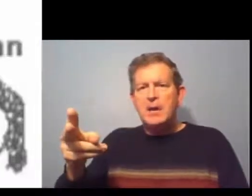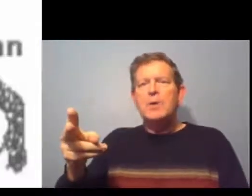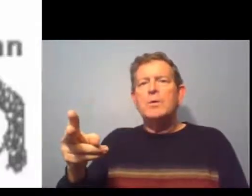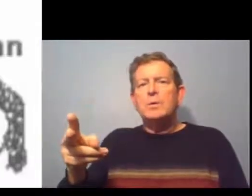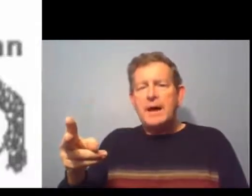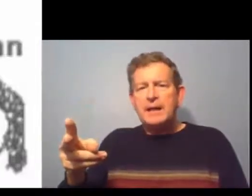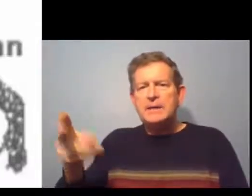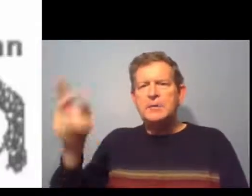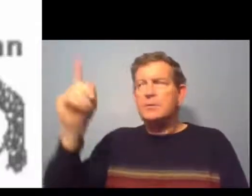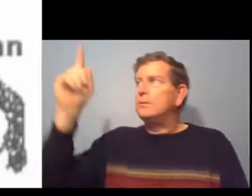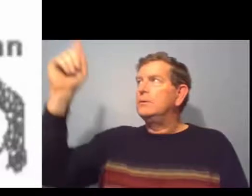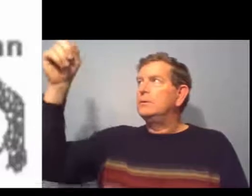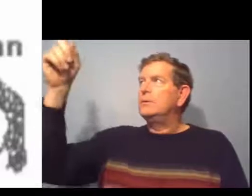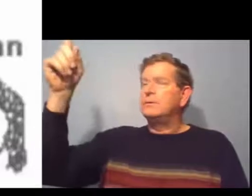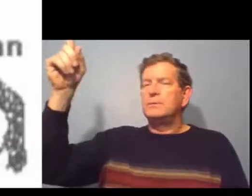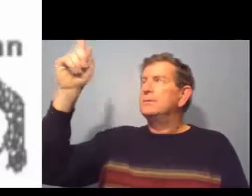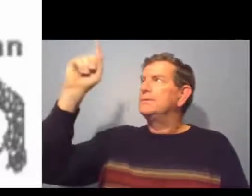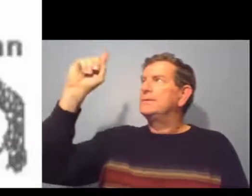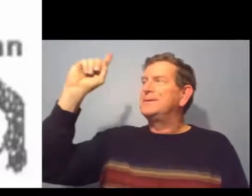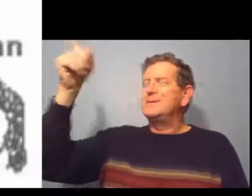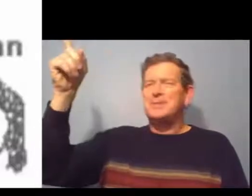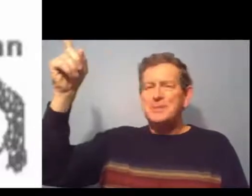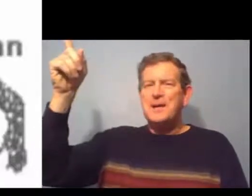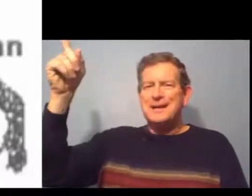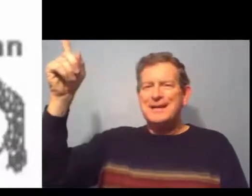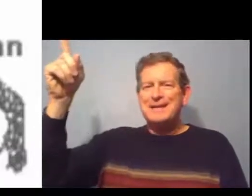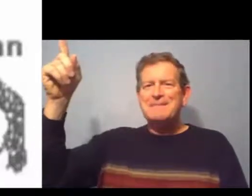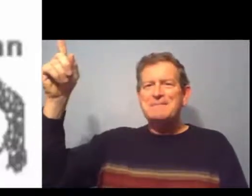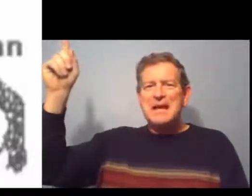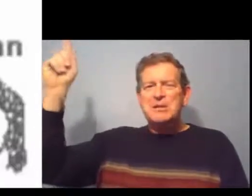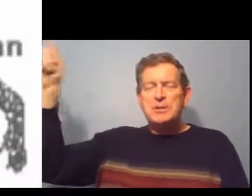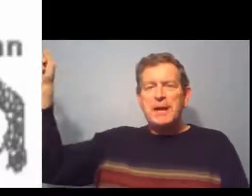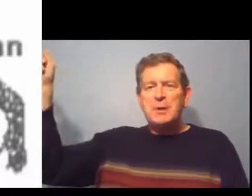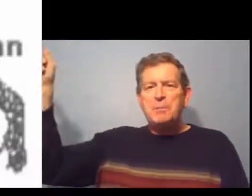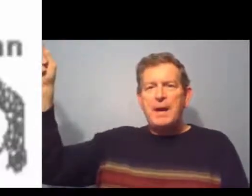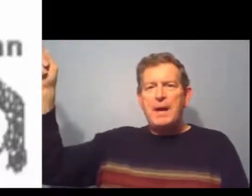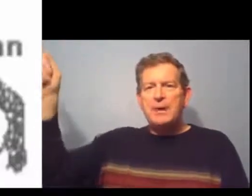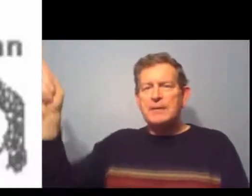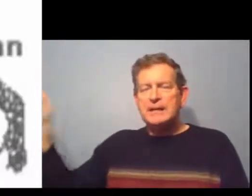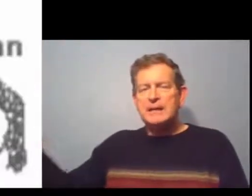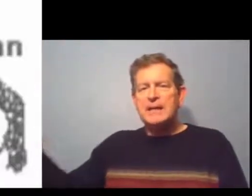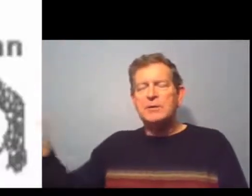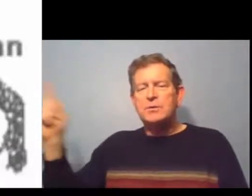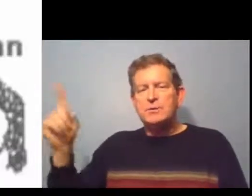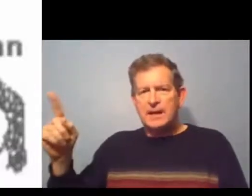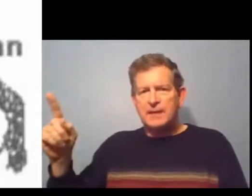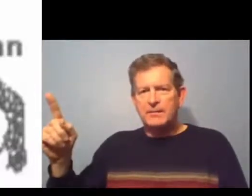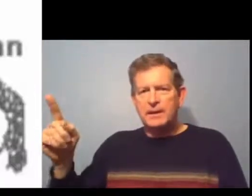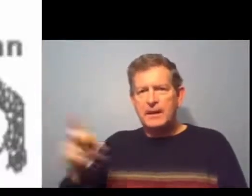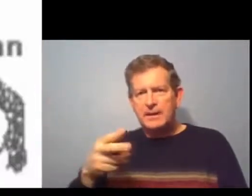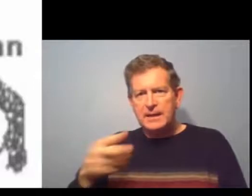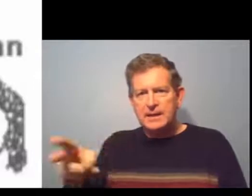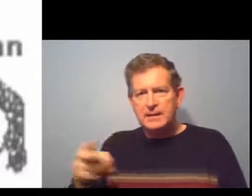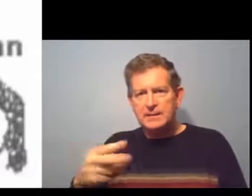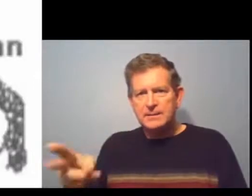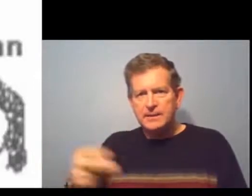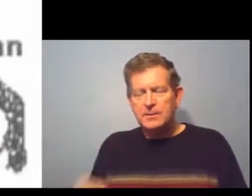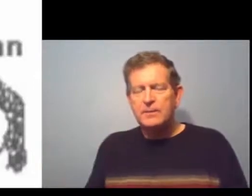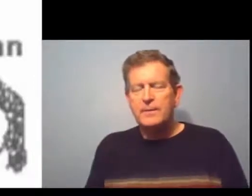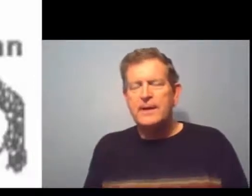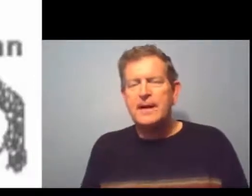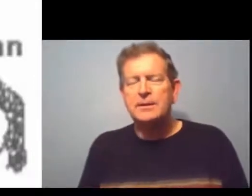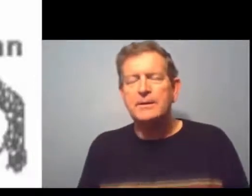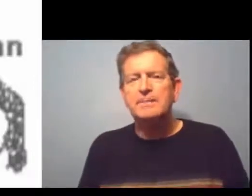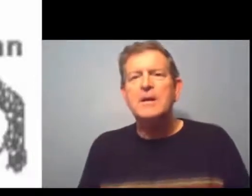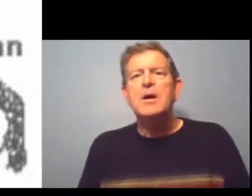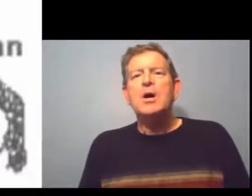le mari de Marie. Et Jim est le père d'Eddie et de Suzanne. Voilà. Et. D'accord